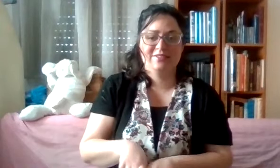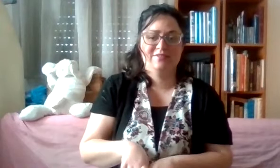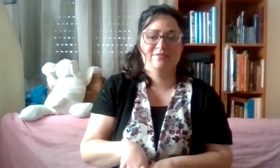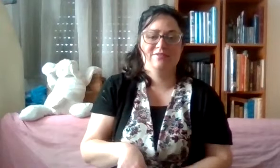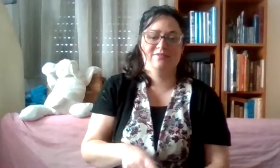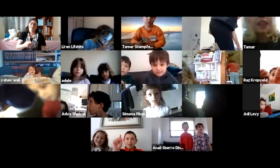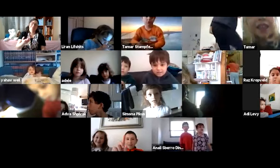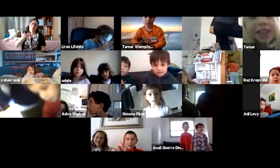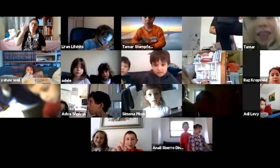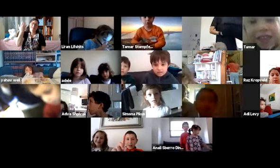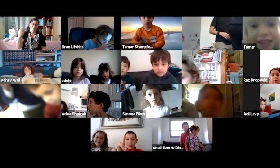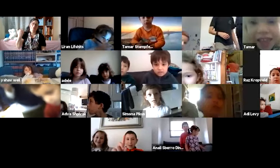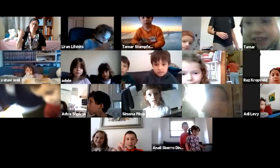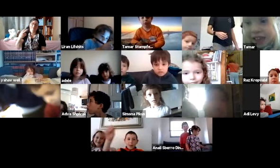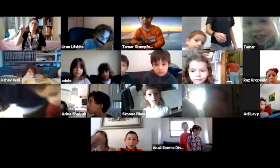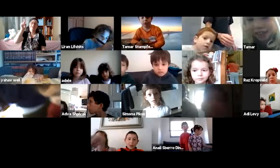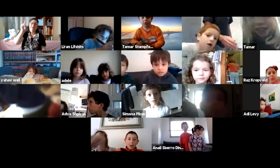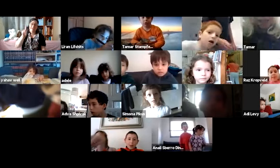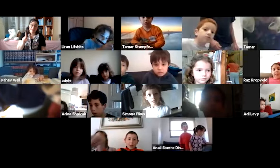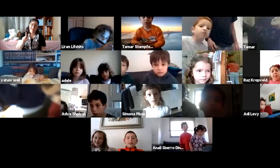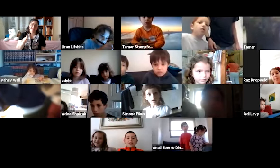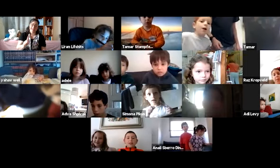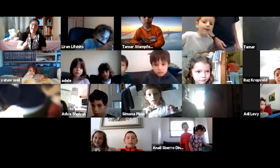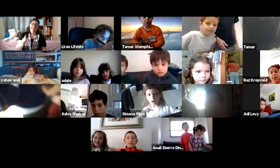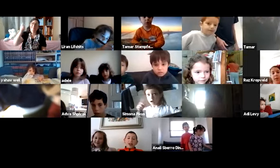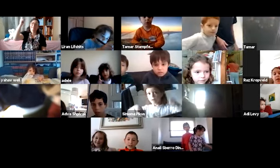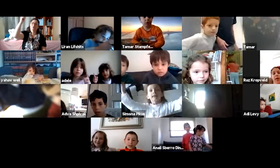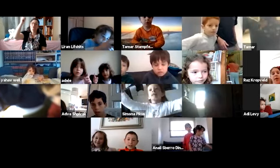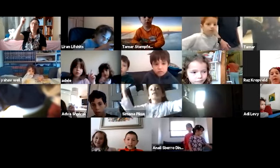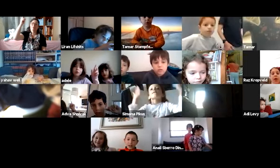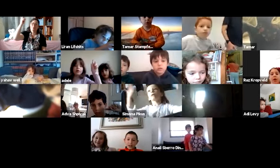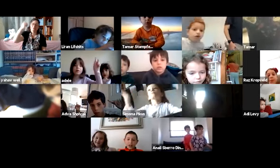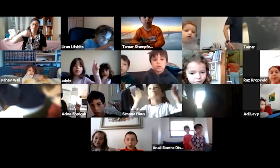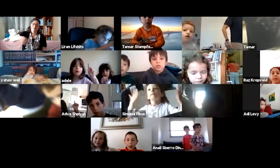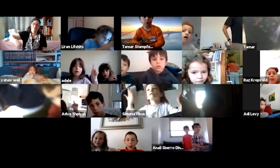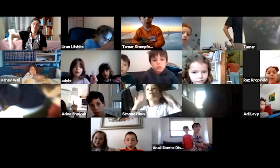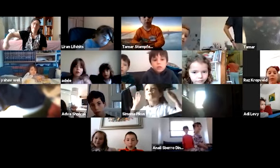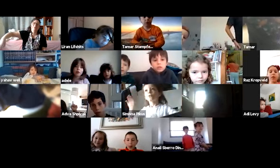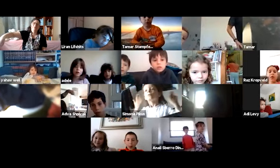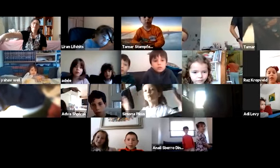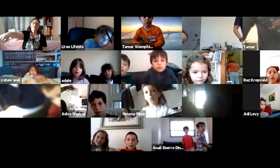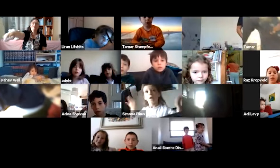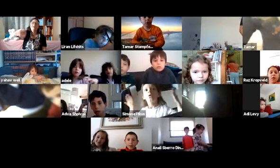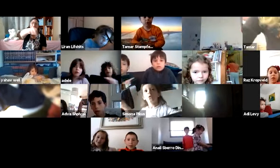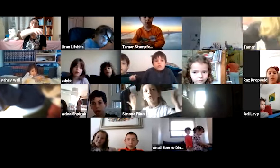ואז כמובן אנחנו חוזרים. אחד אלוהנו, אלוהנו, אלוהנו,